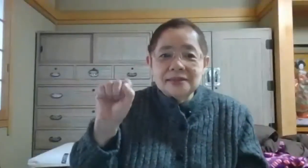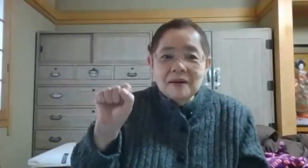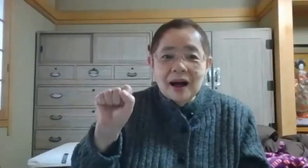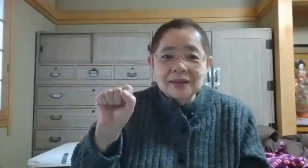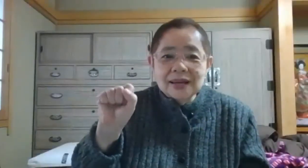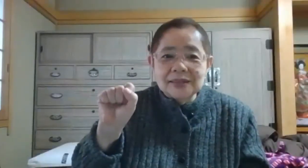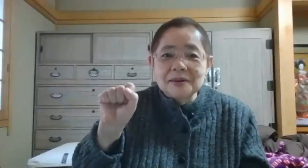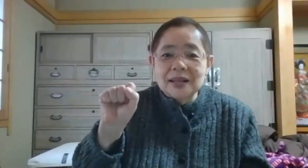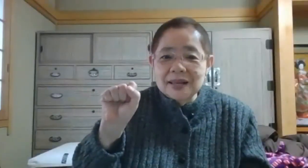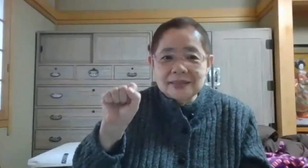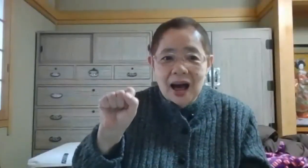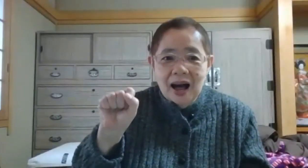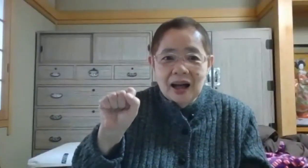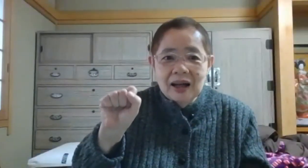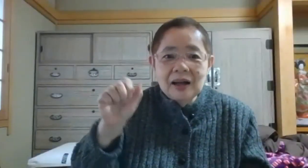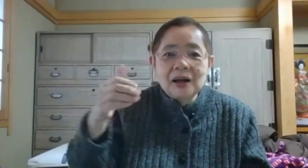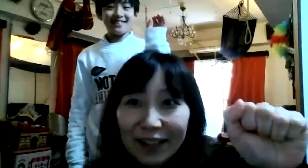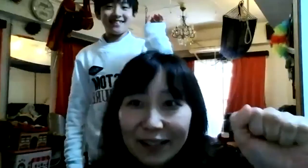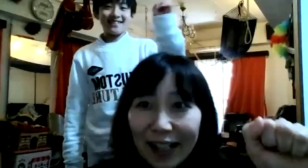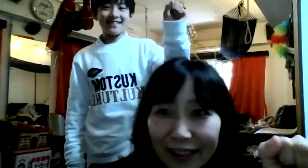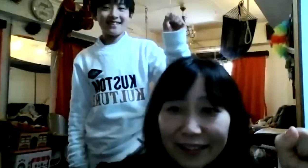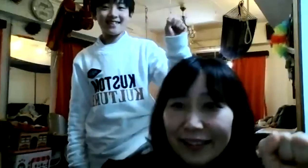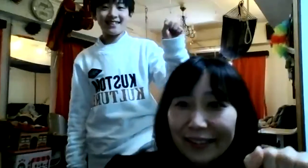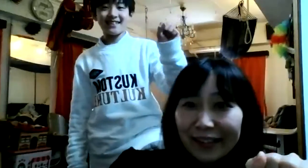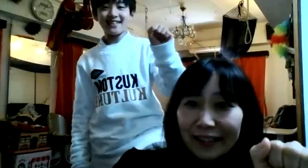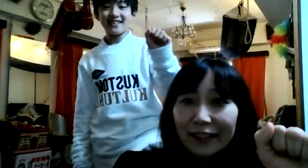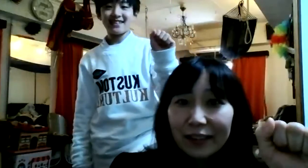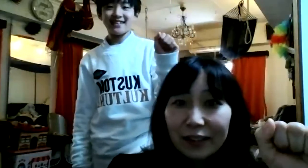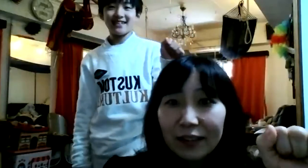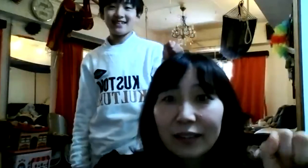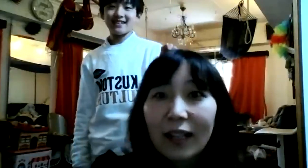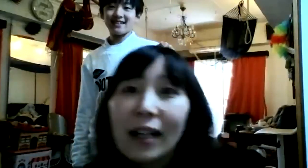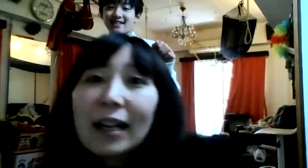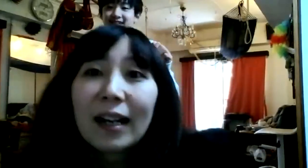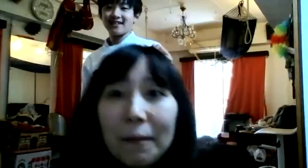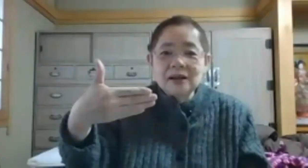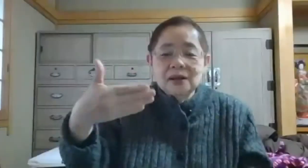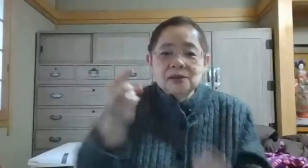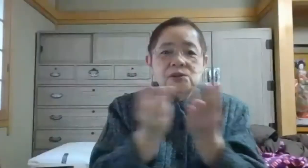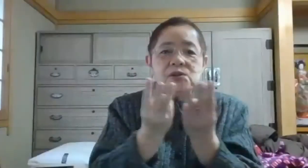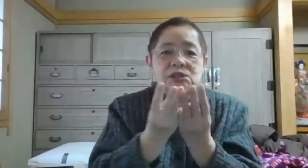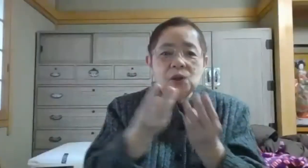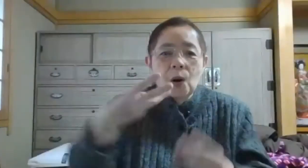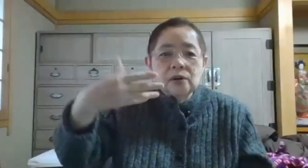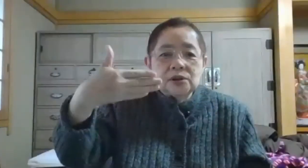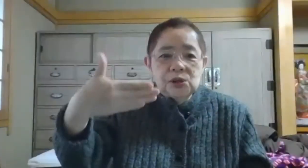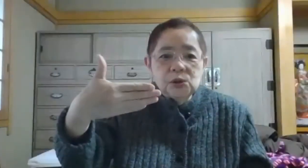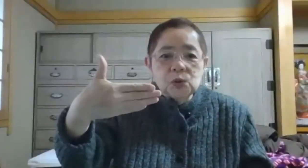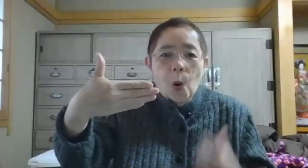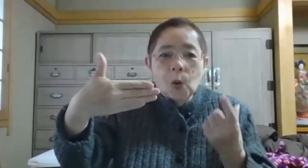は、さっやりましたねさ、く、これは数字の9と同